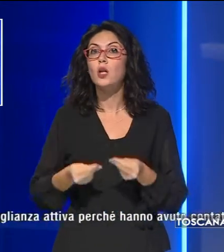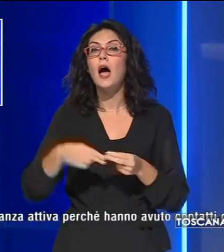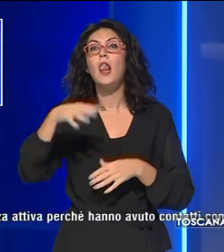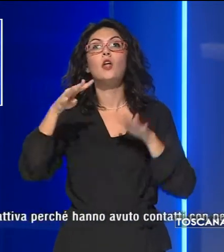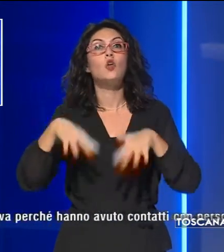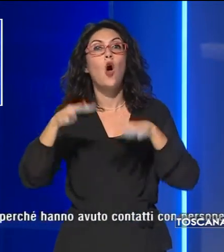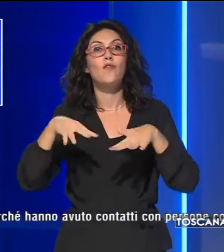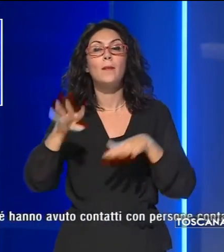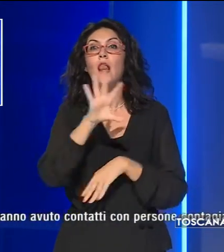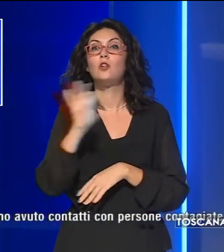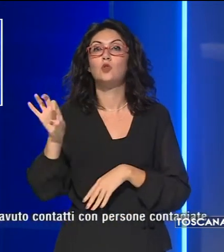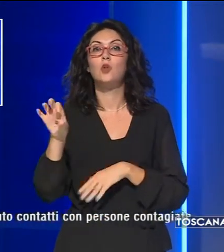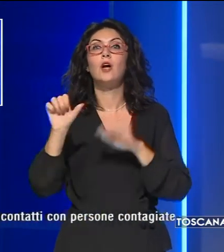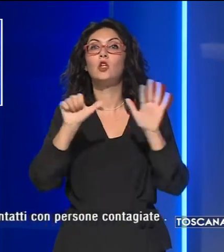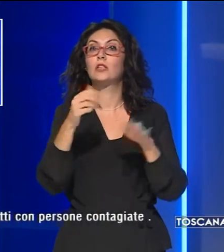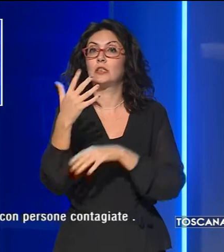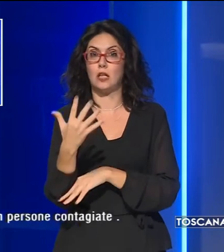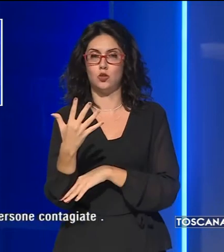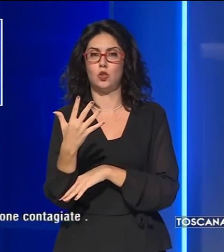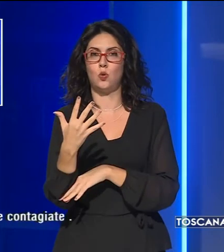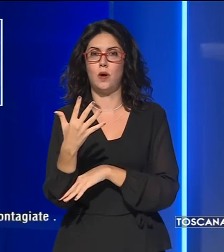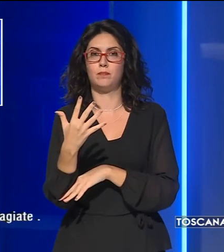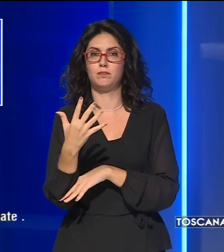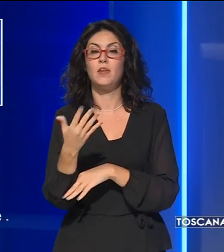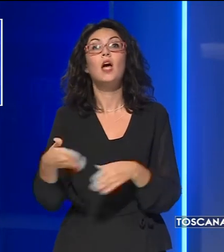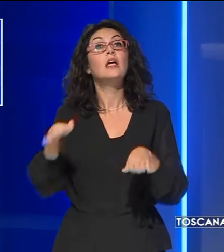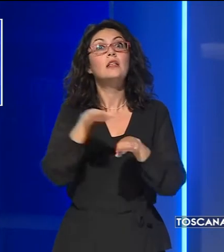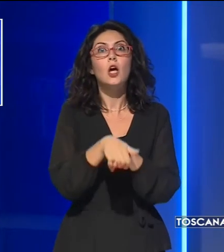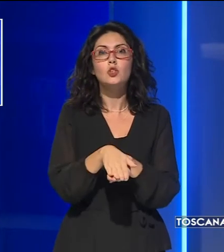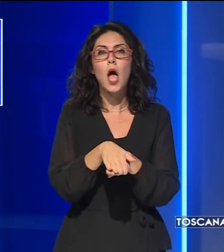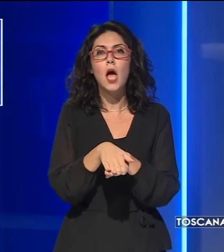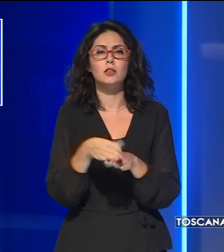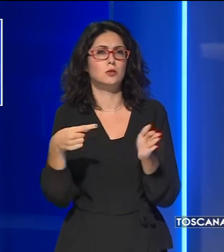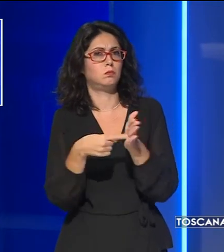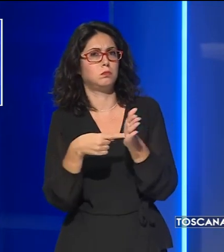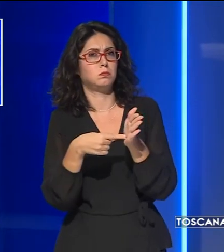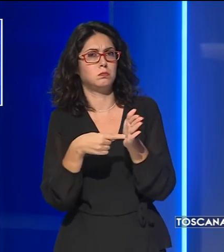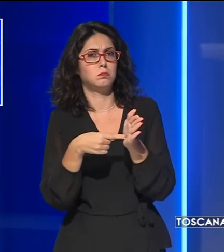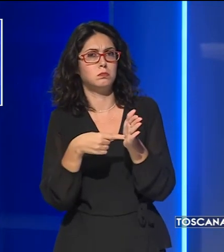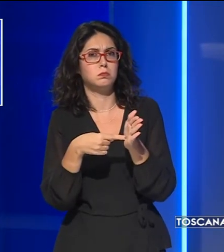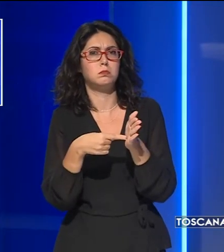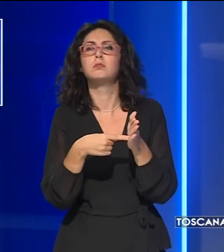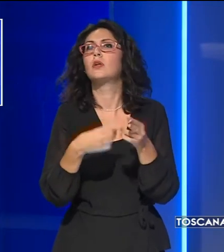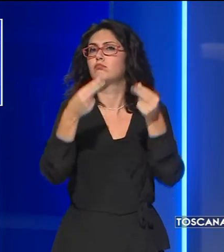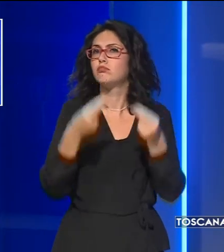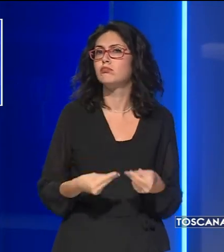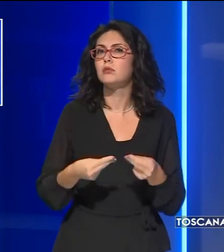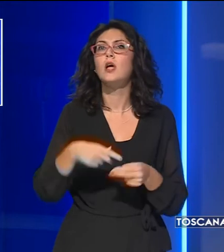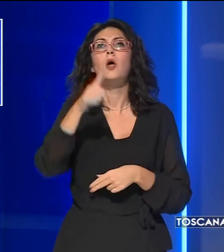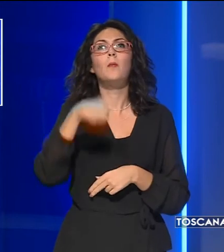.565. I decessi sono invariati, quindi a quota 1